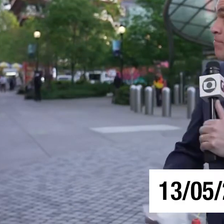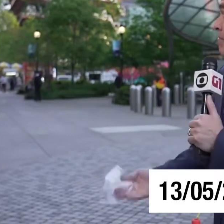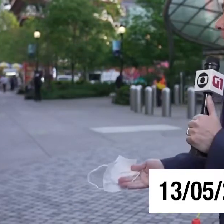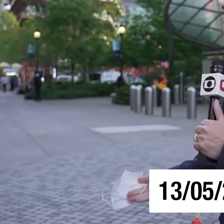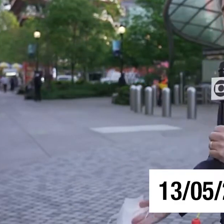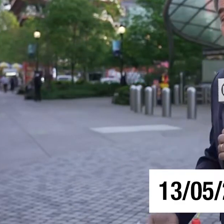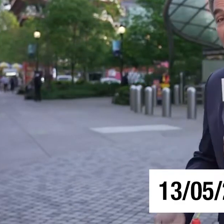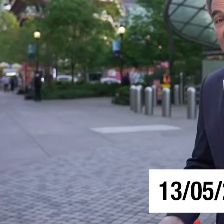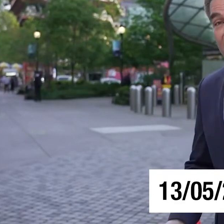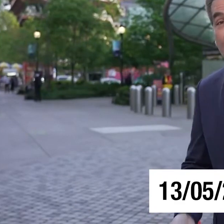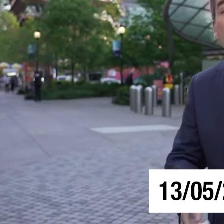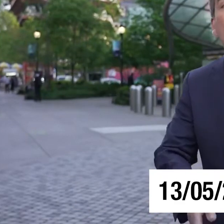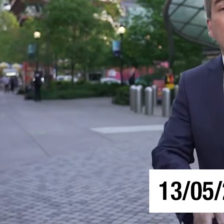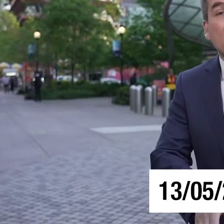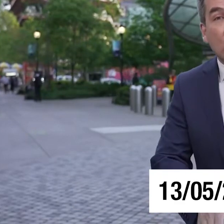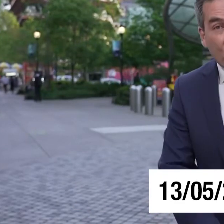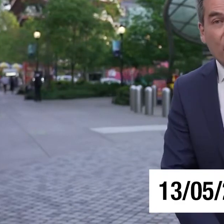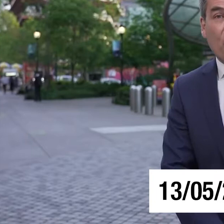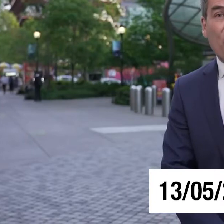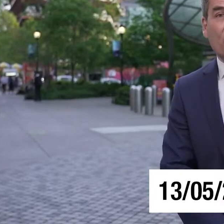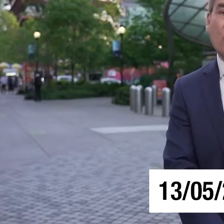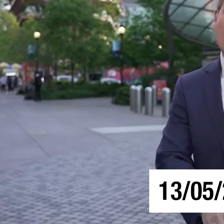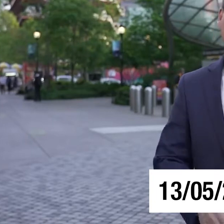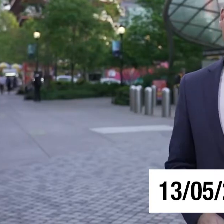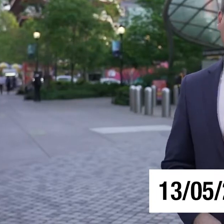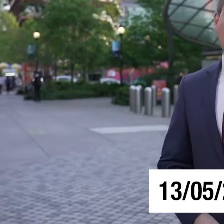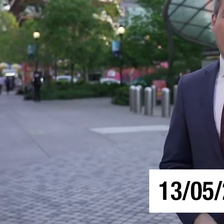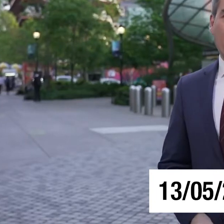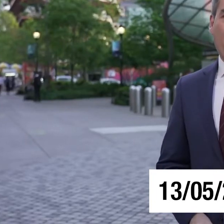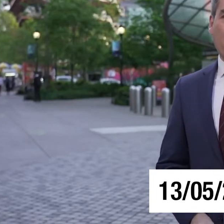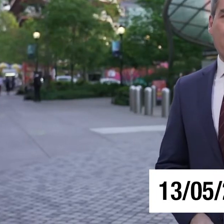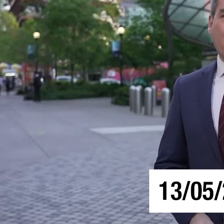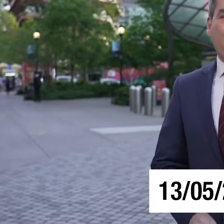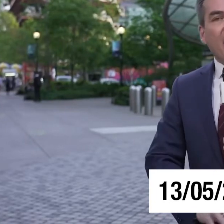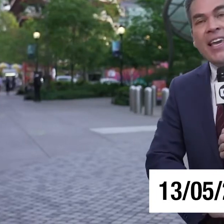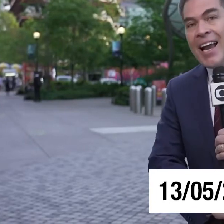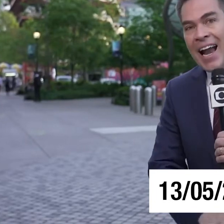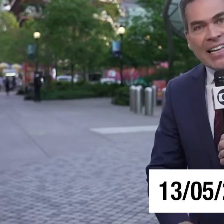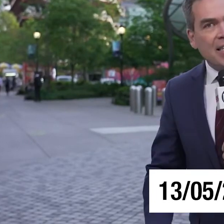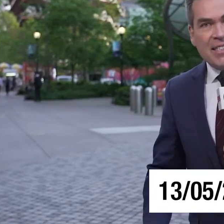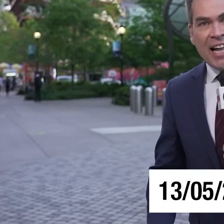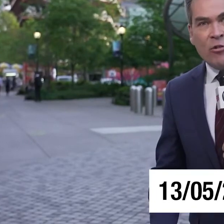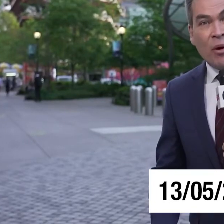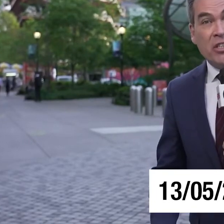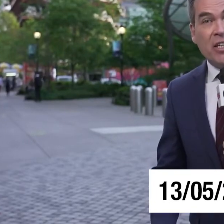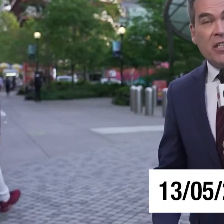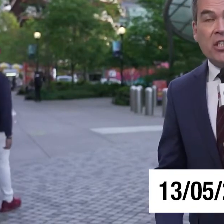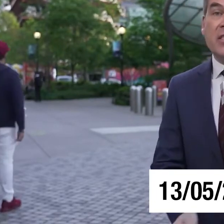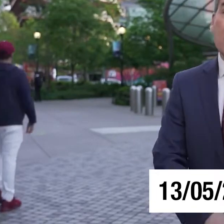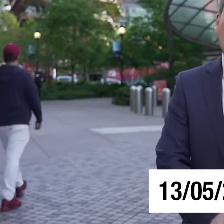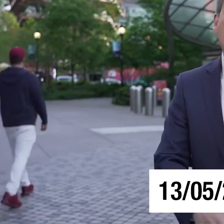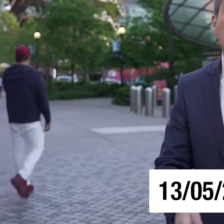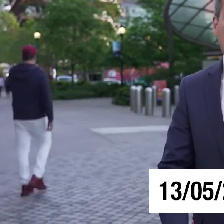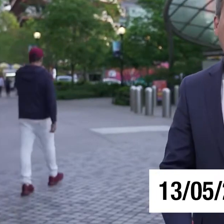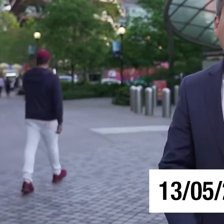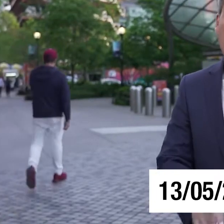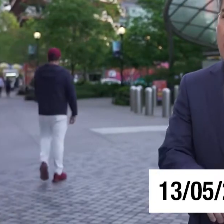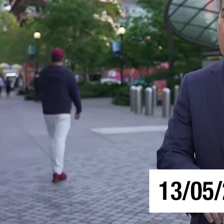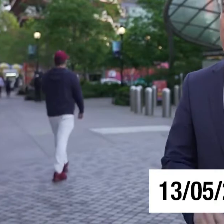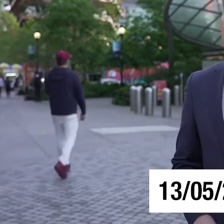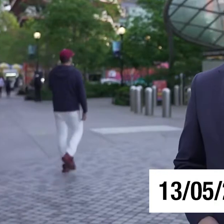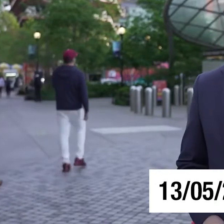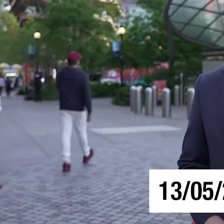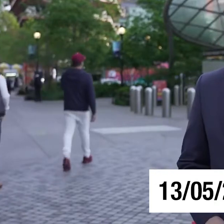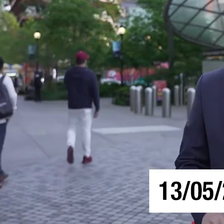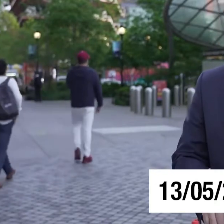Pelo menos, assim, ao ar livre, como permite, por enquanto, o estado de Nova York. É que cada estado pode decidir se adota ou não